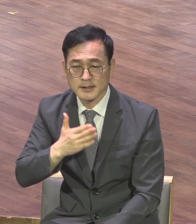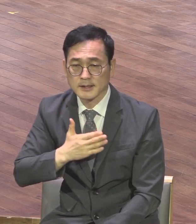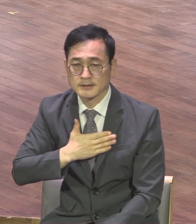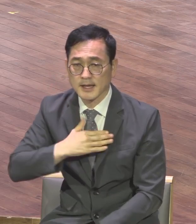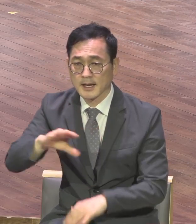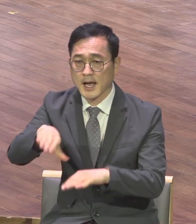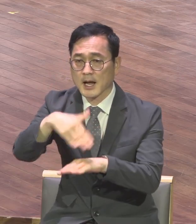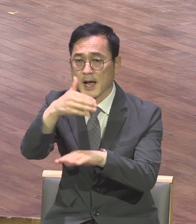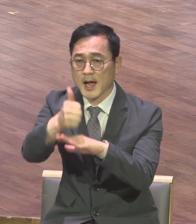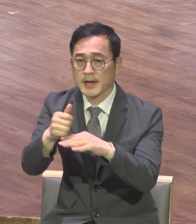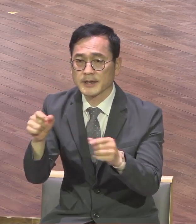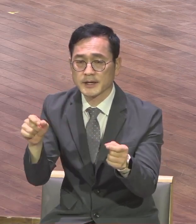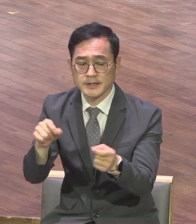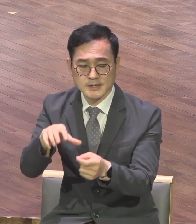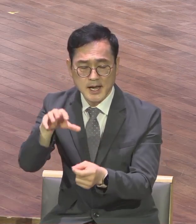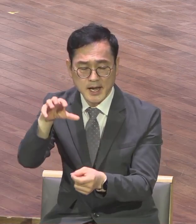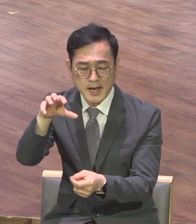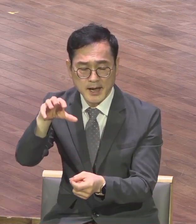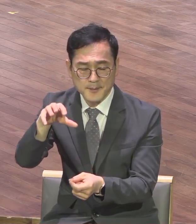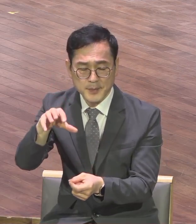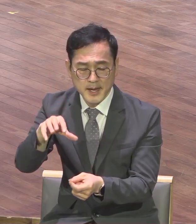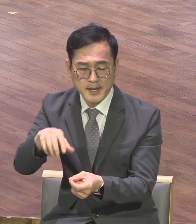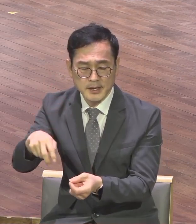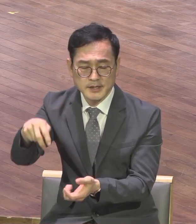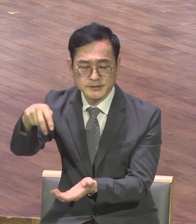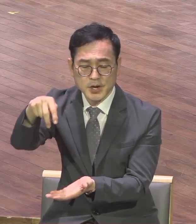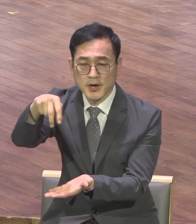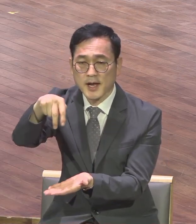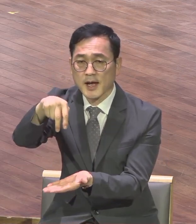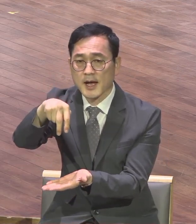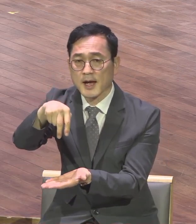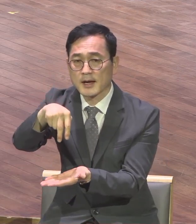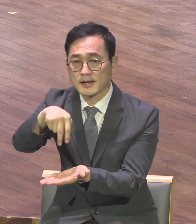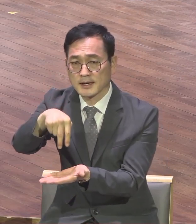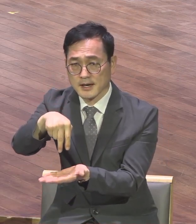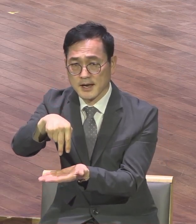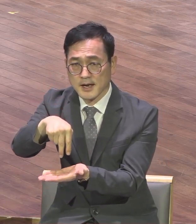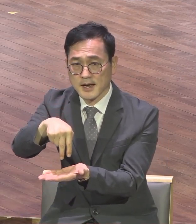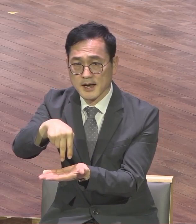내가 가인 삶을 써야 하니라